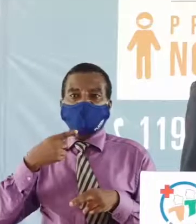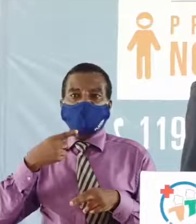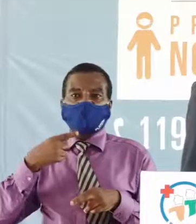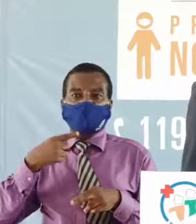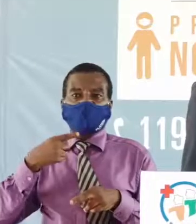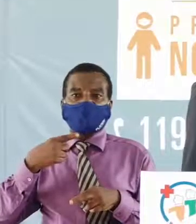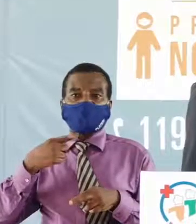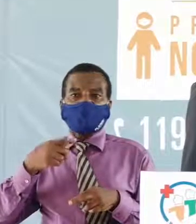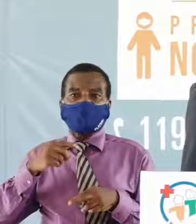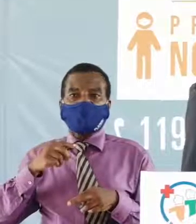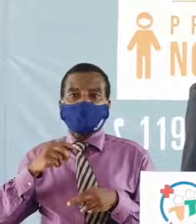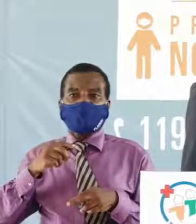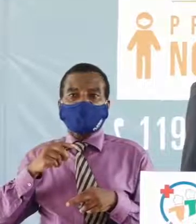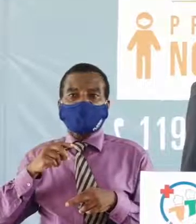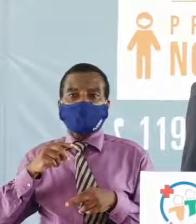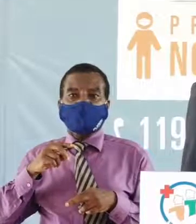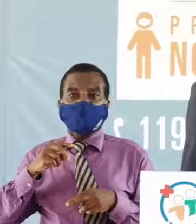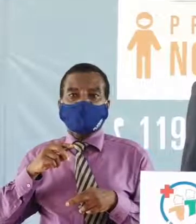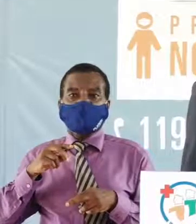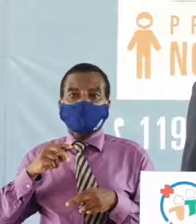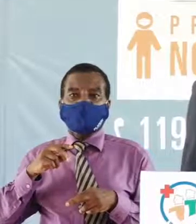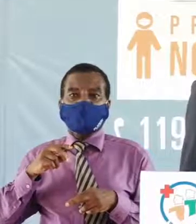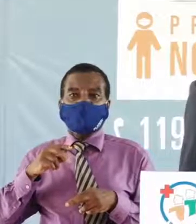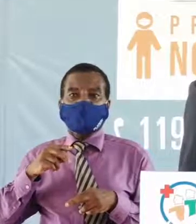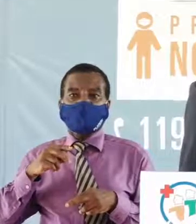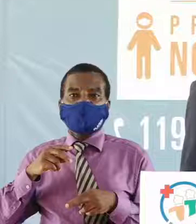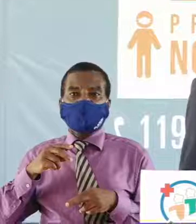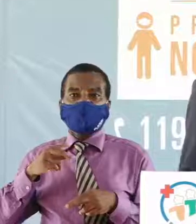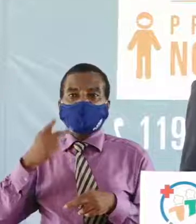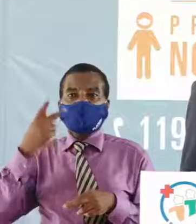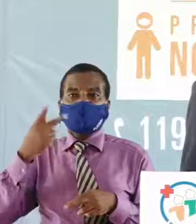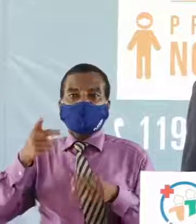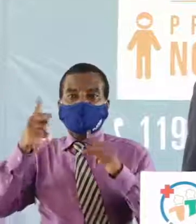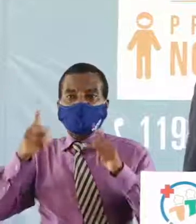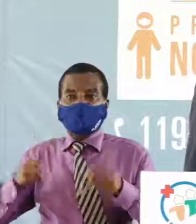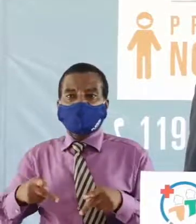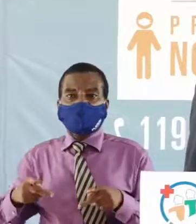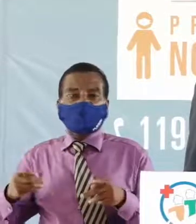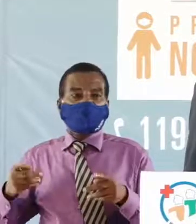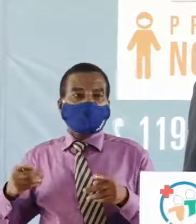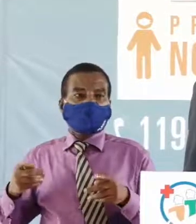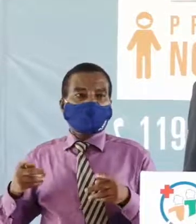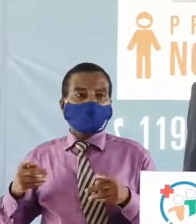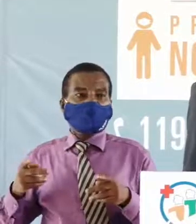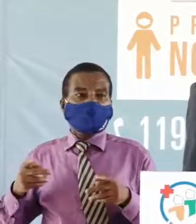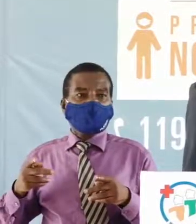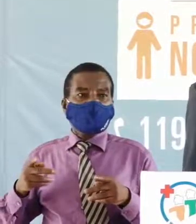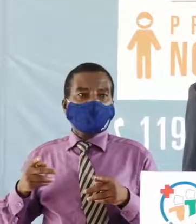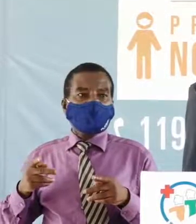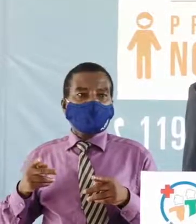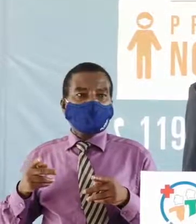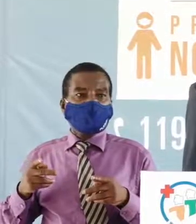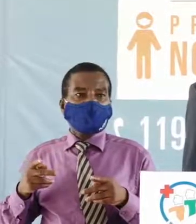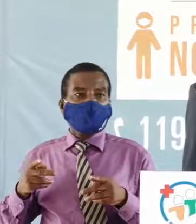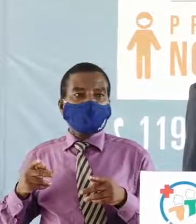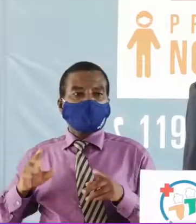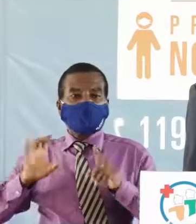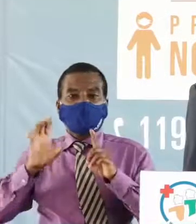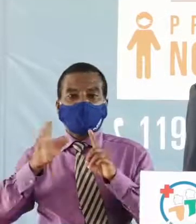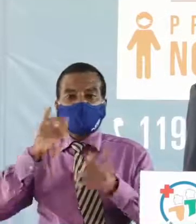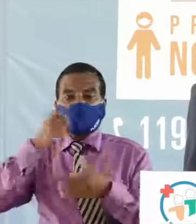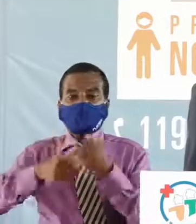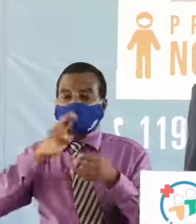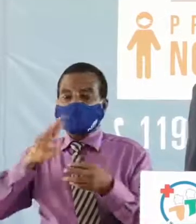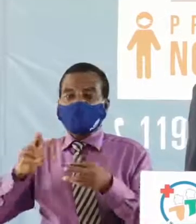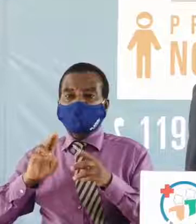s'adresse je pense à nos deux intervenants d'une manière ou d'une autre les conditions quelles sont